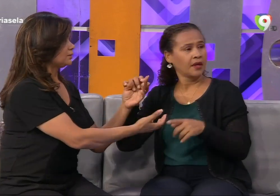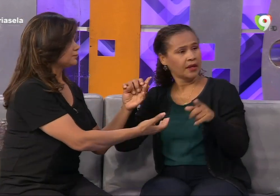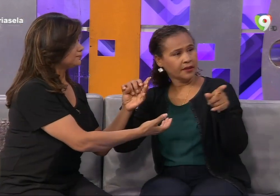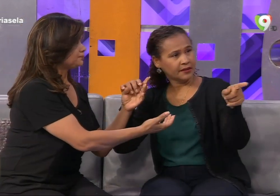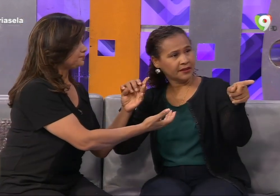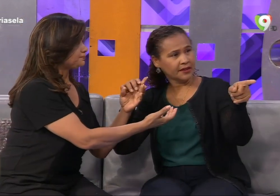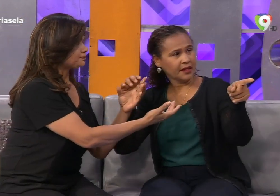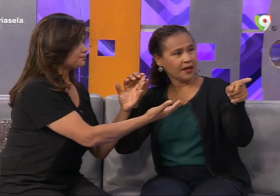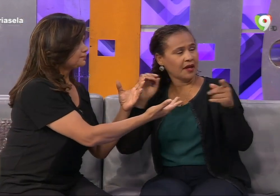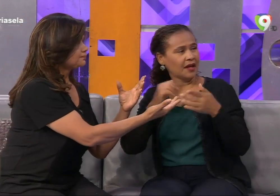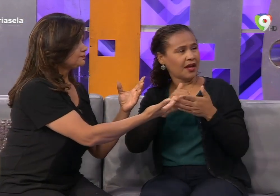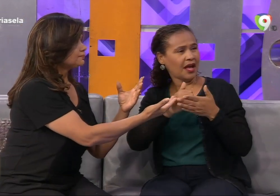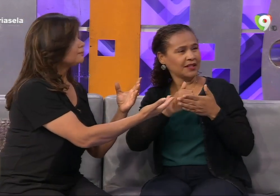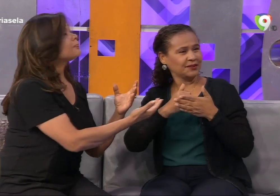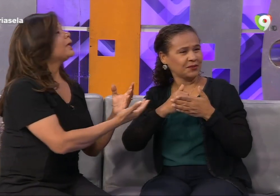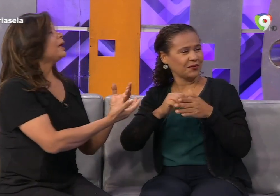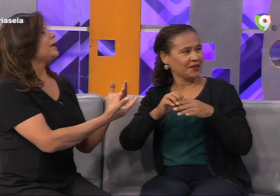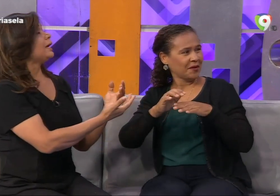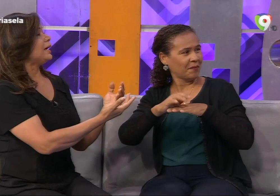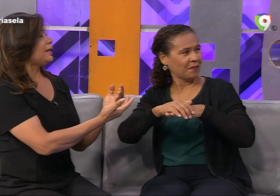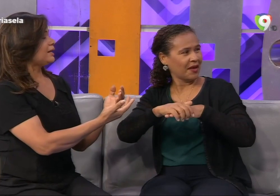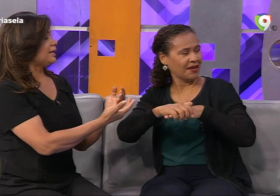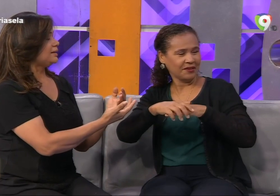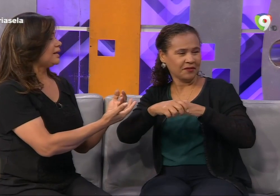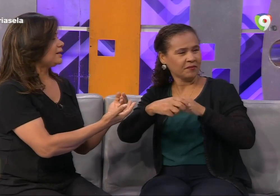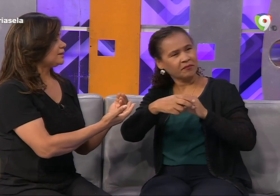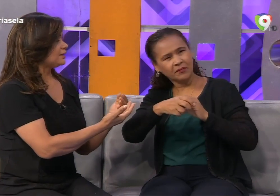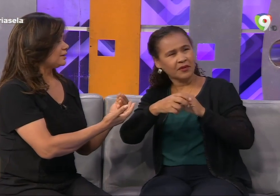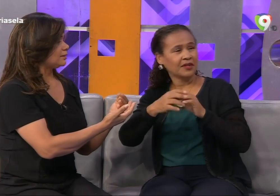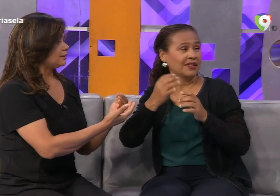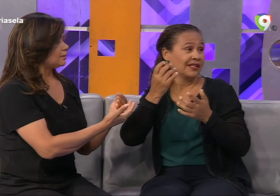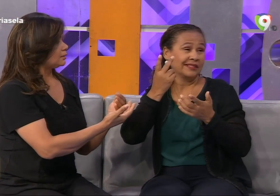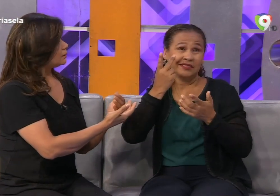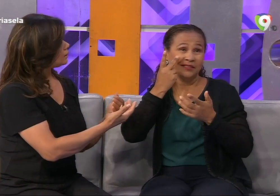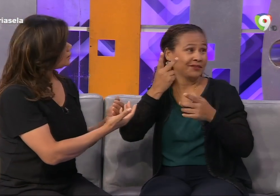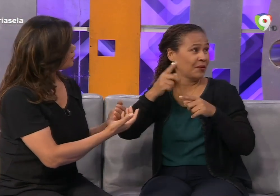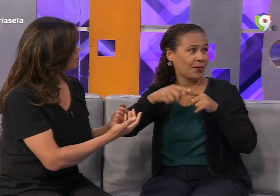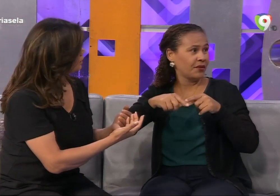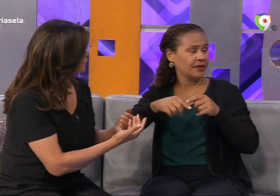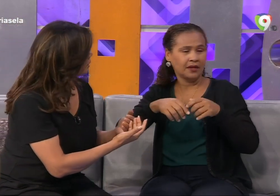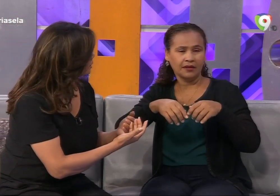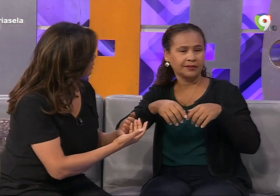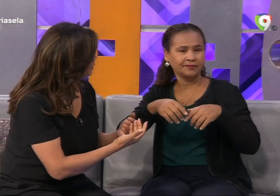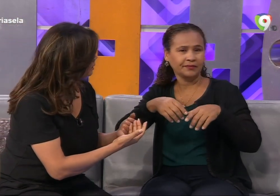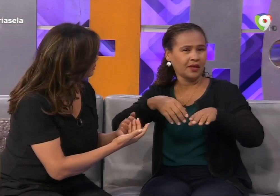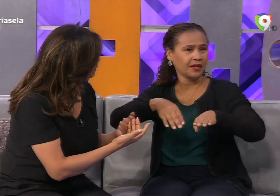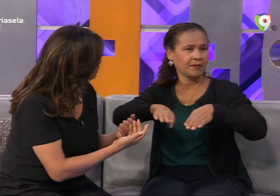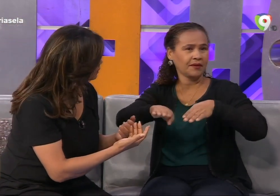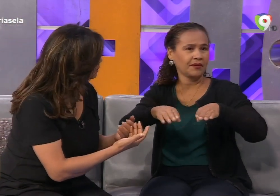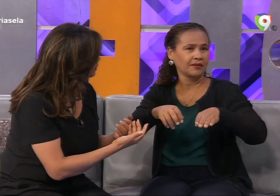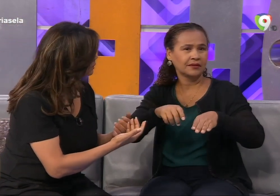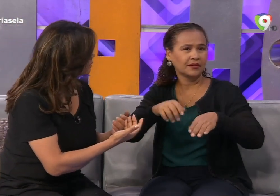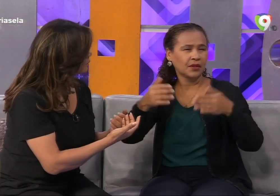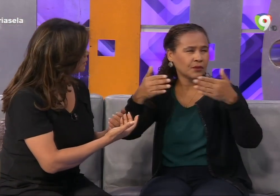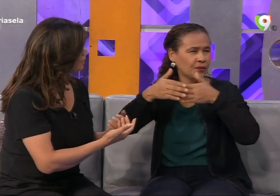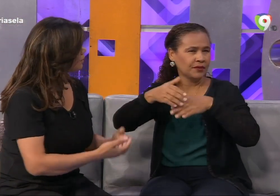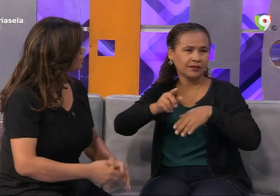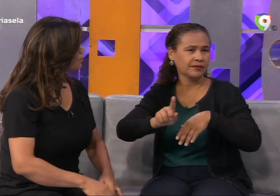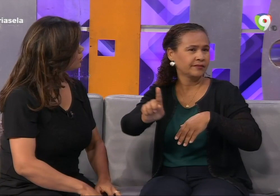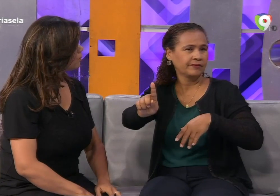en realidad como